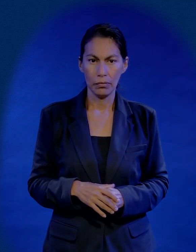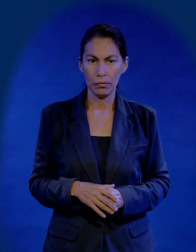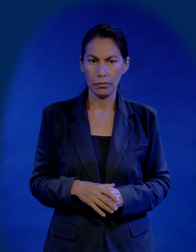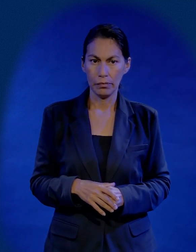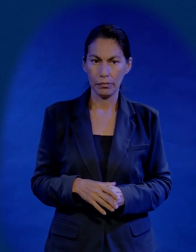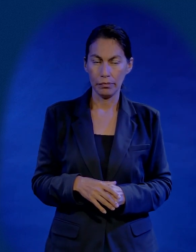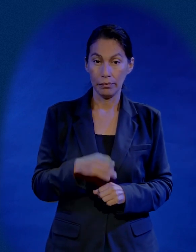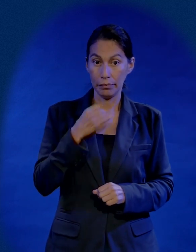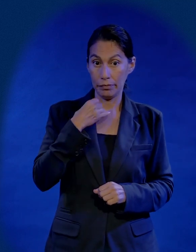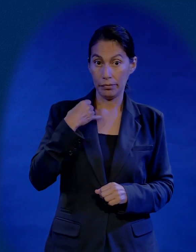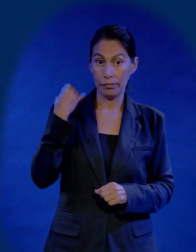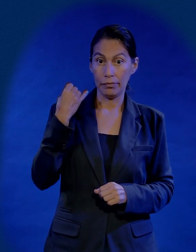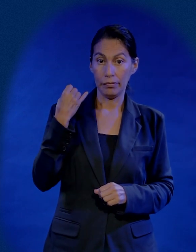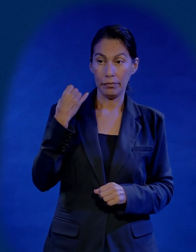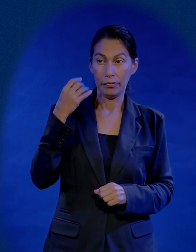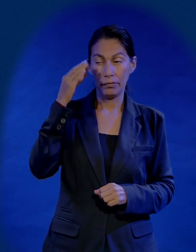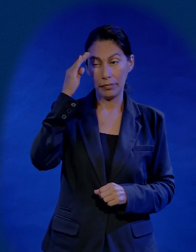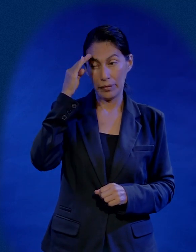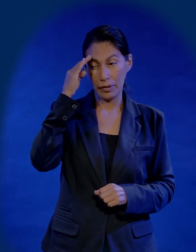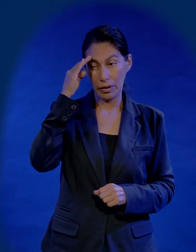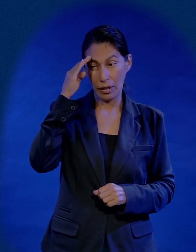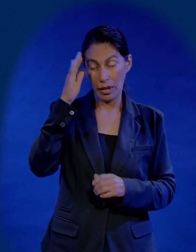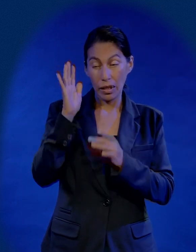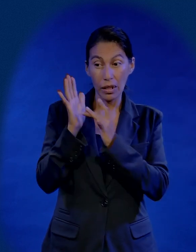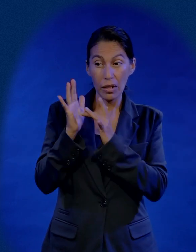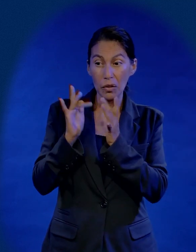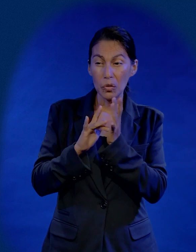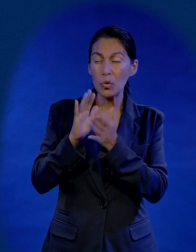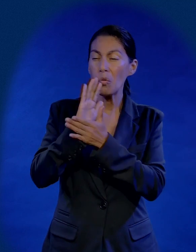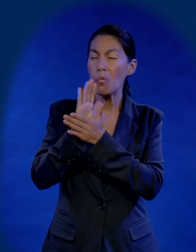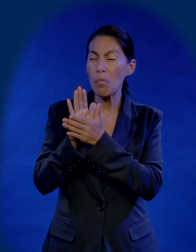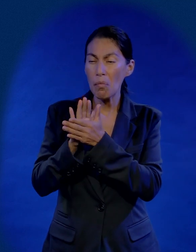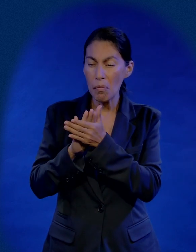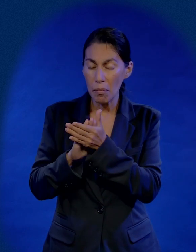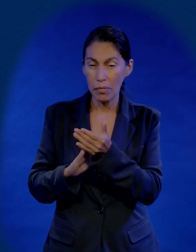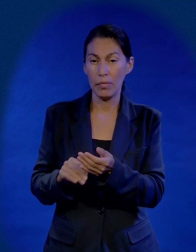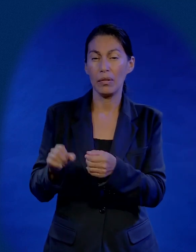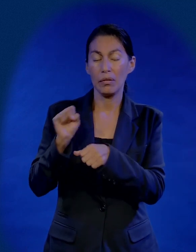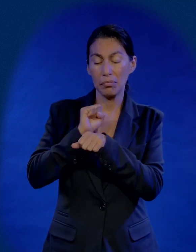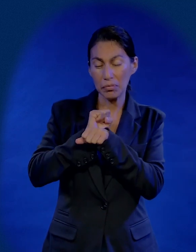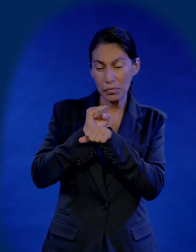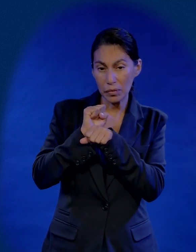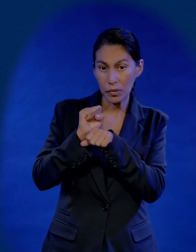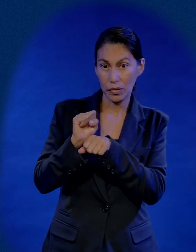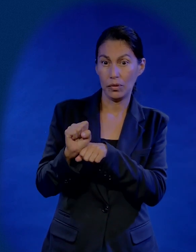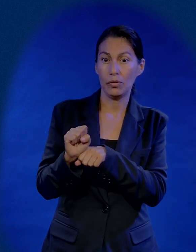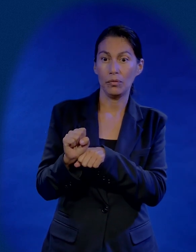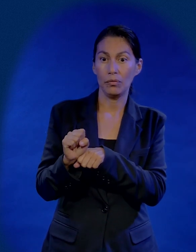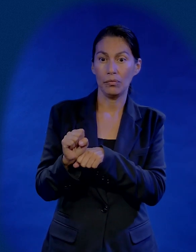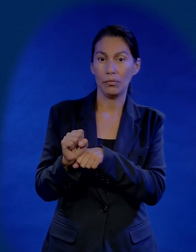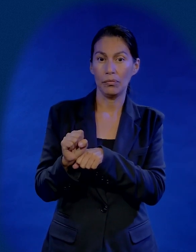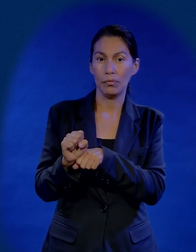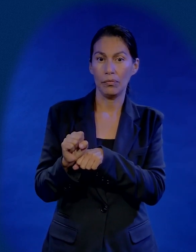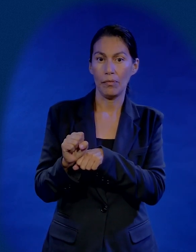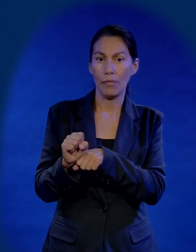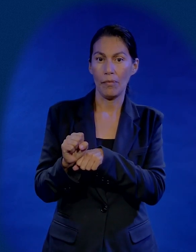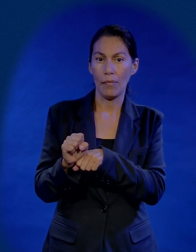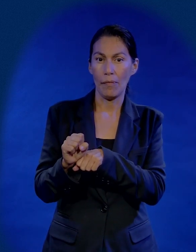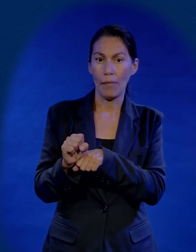Para el gusto de Judas, Jesús es demasiado humilde, demasiado sencillo, no ha visto lo que Judas está